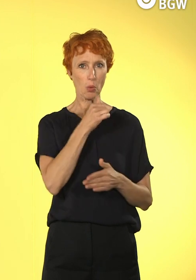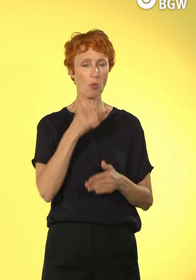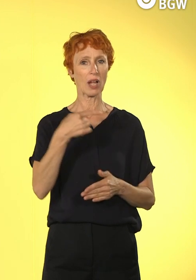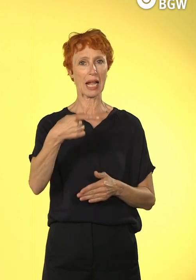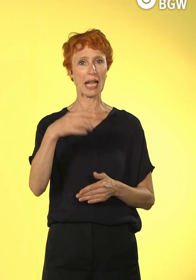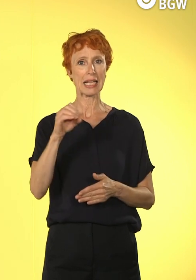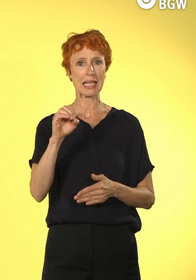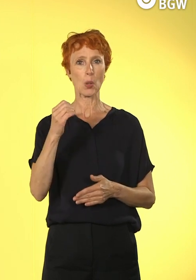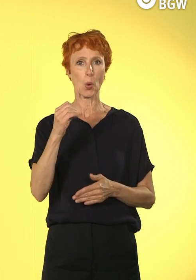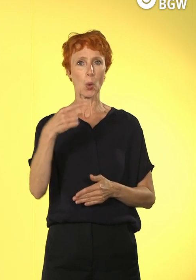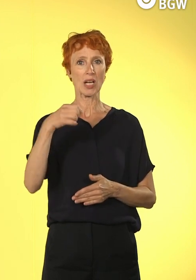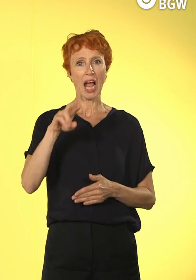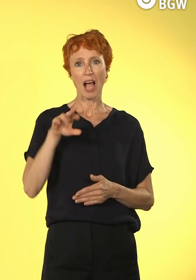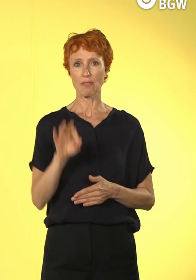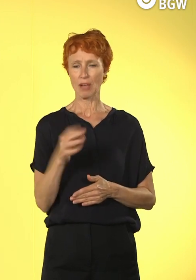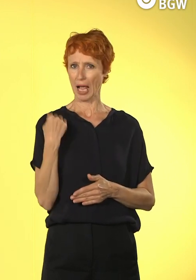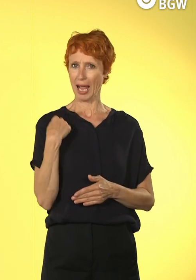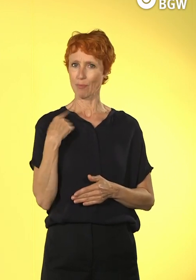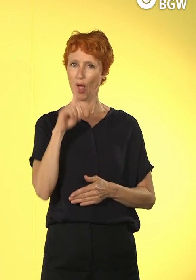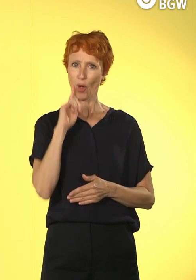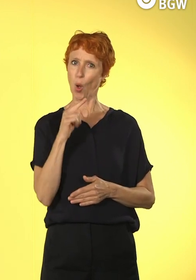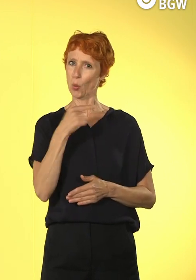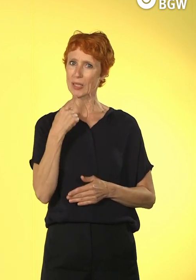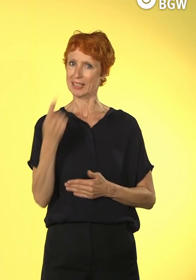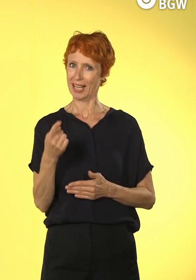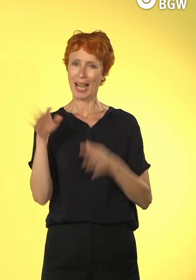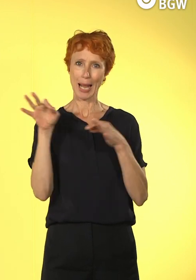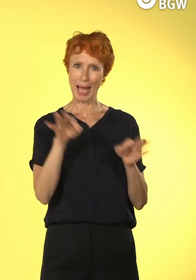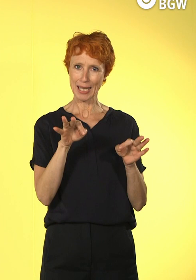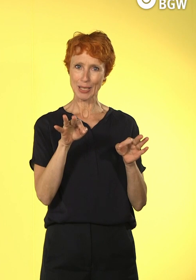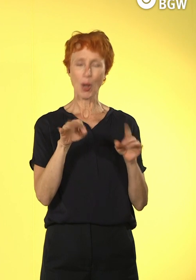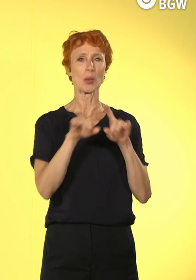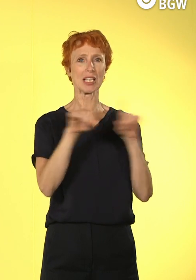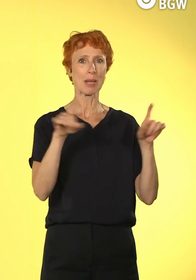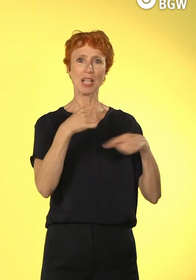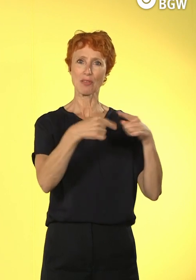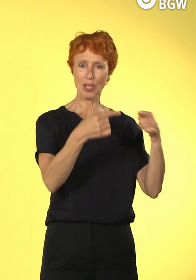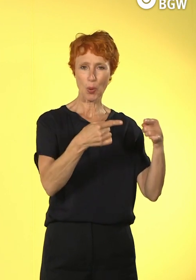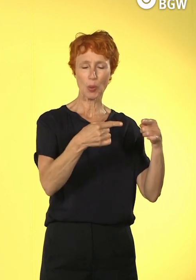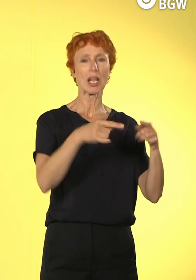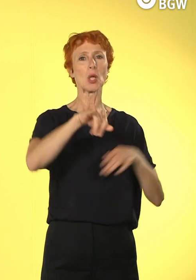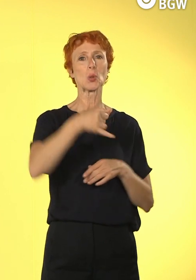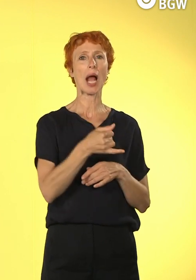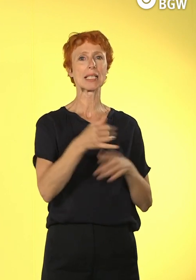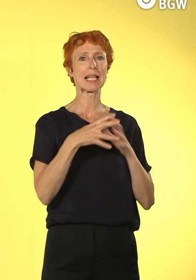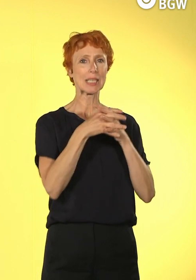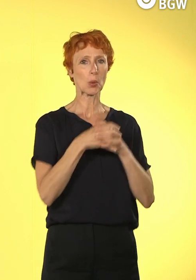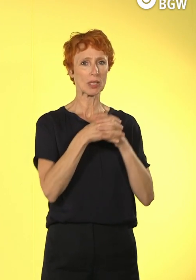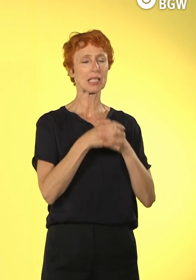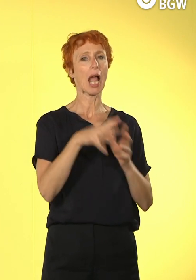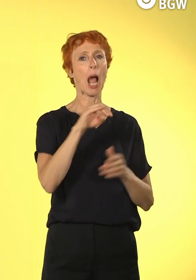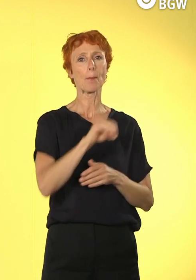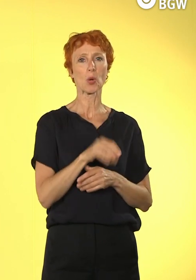vorgestellt als Leiter der Unternehmensentwicklung. Der Johannes Diakonien Moosbach ist ein relativ großer Träger, vor allem in der Eingliederungshilfe.